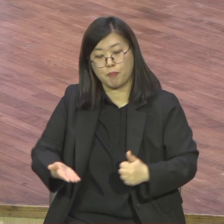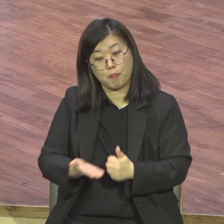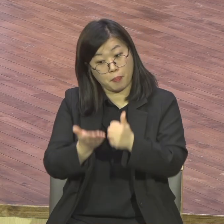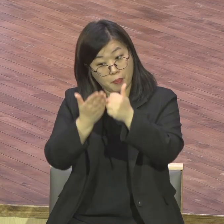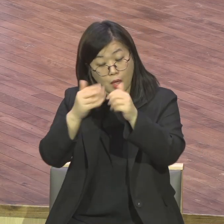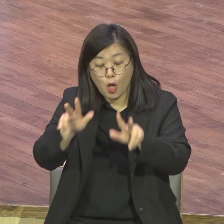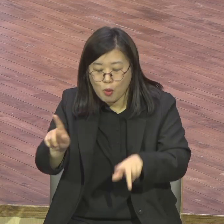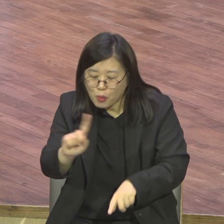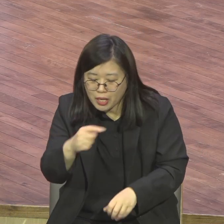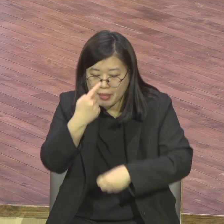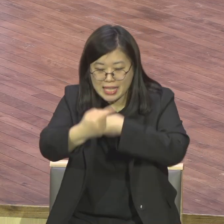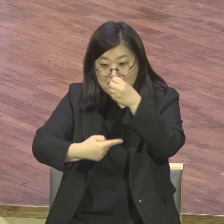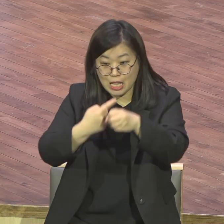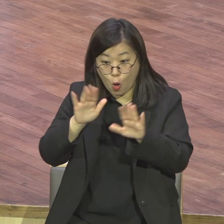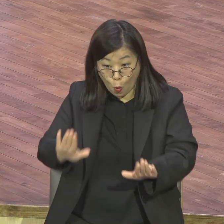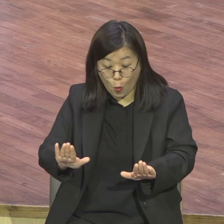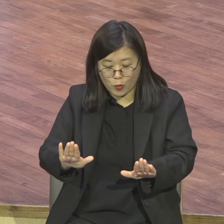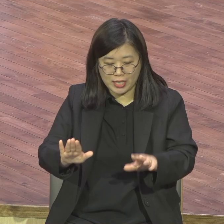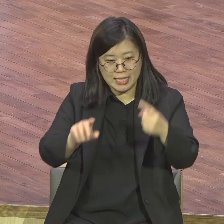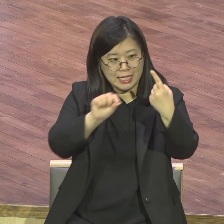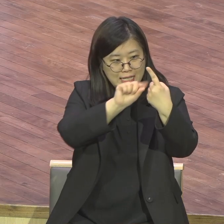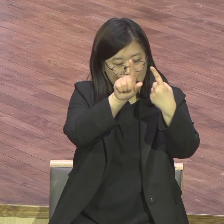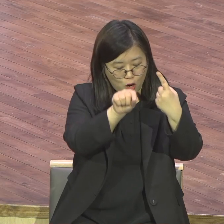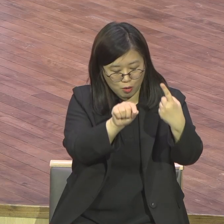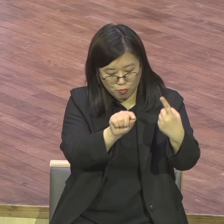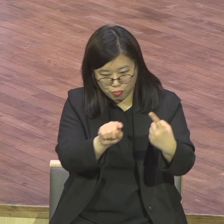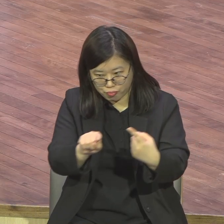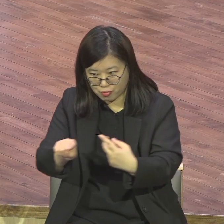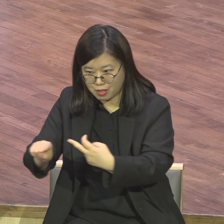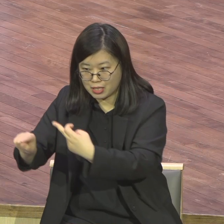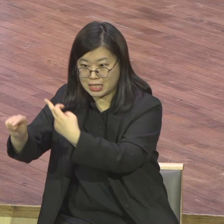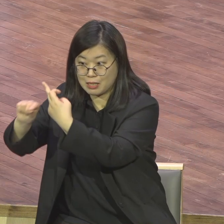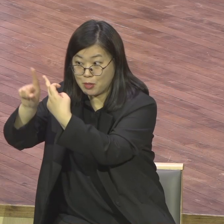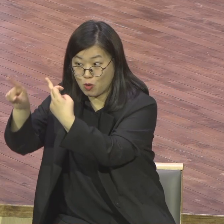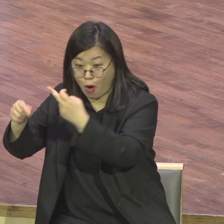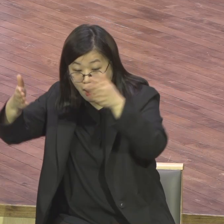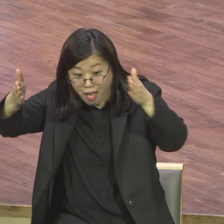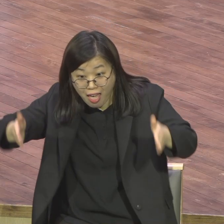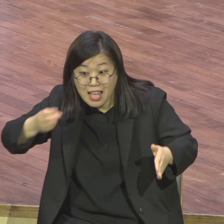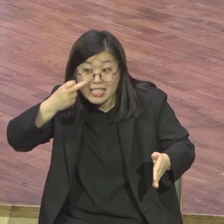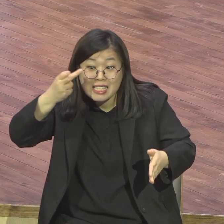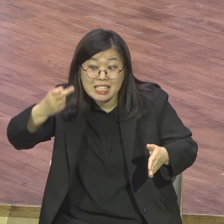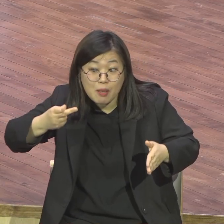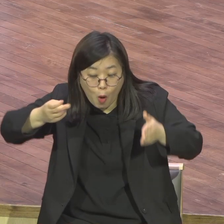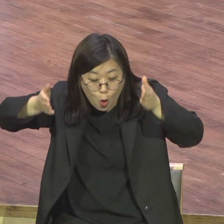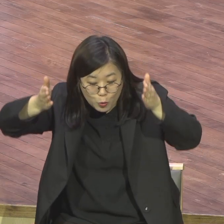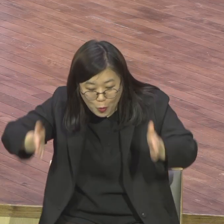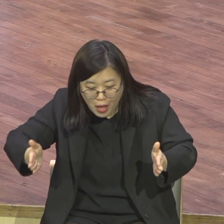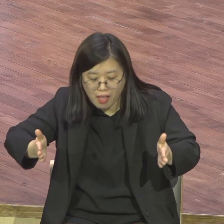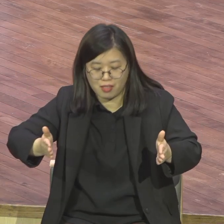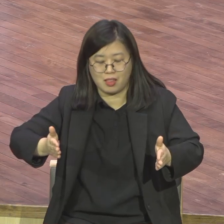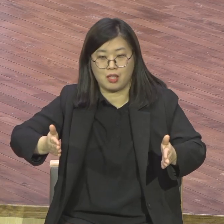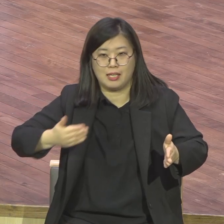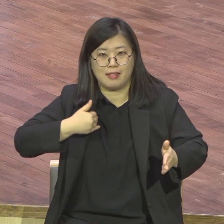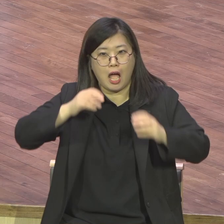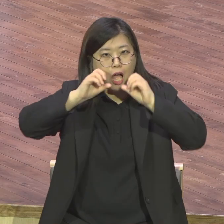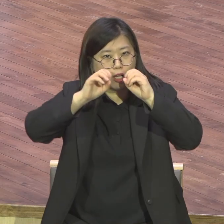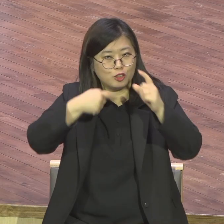내가 영정 한번 시켜보자 70인 제자 제가 왜 예를 이 바쁜 시간에 시간 없는데 새가족 이름